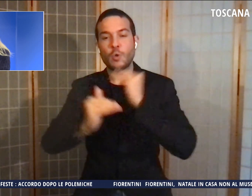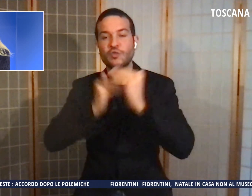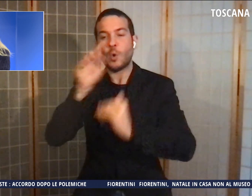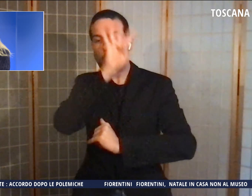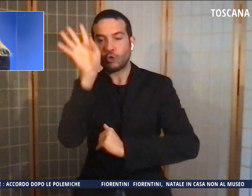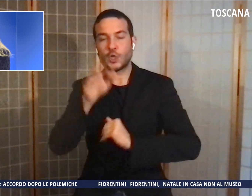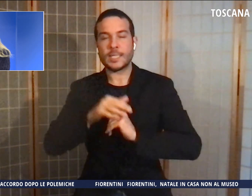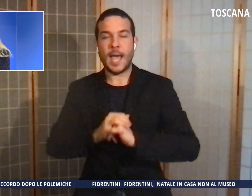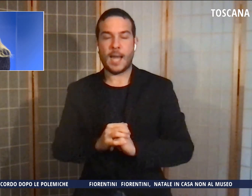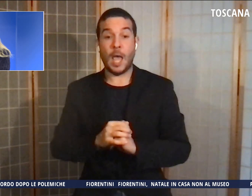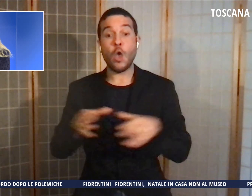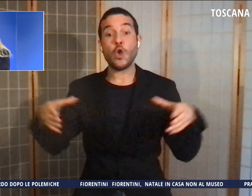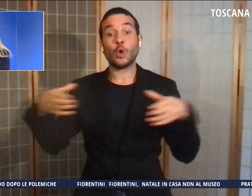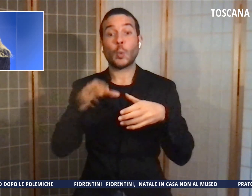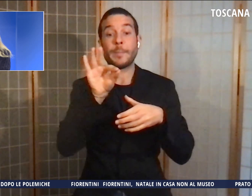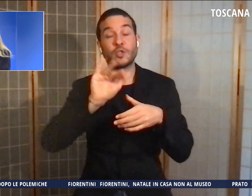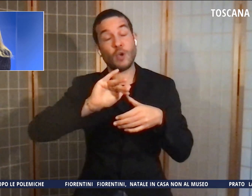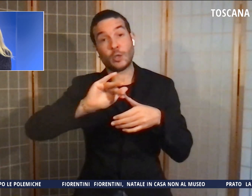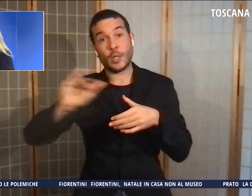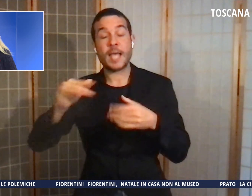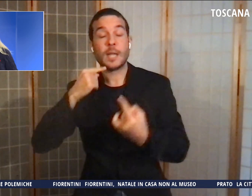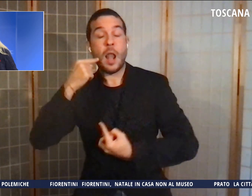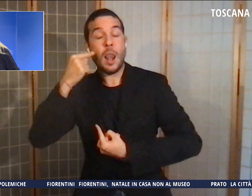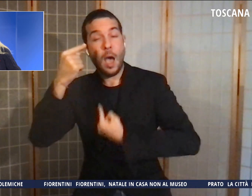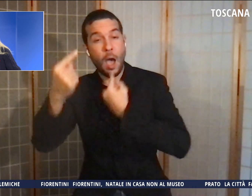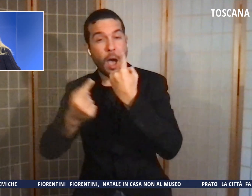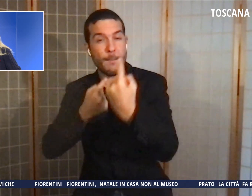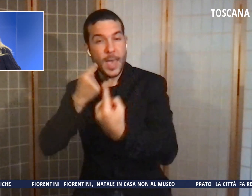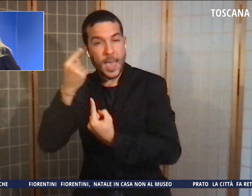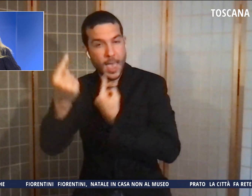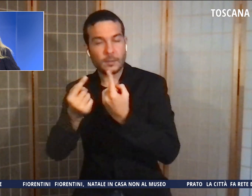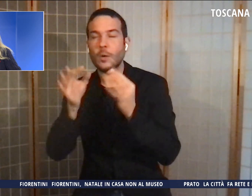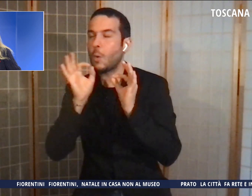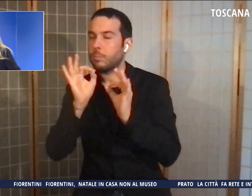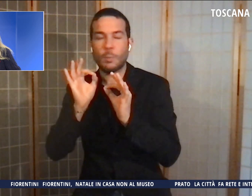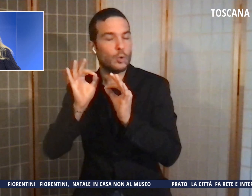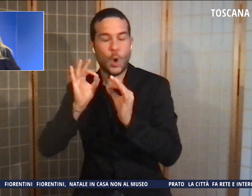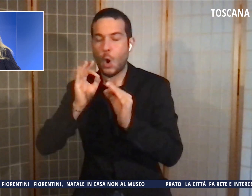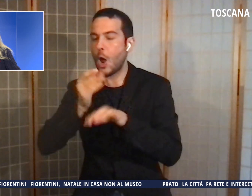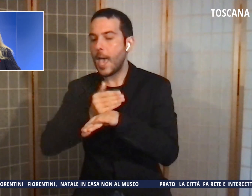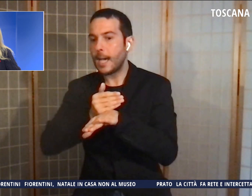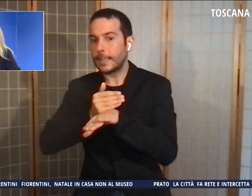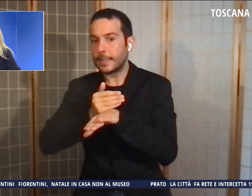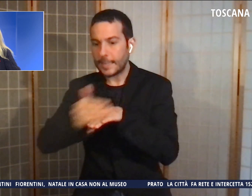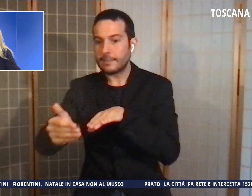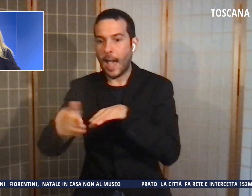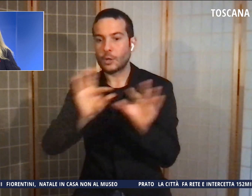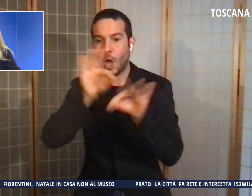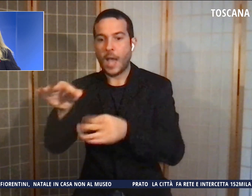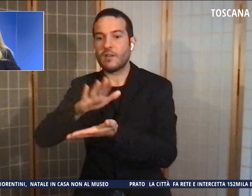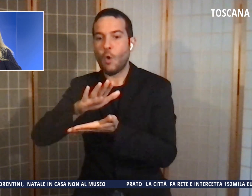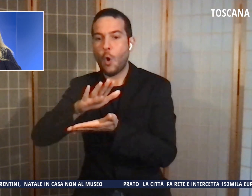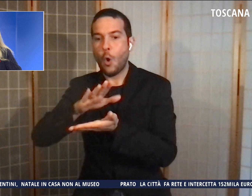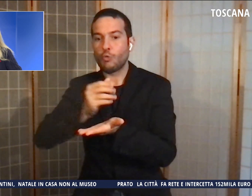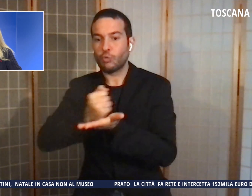gruppi di centro-destra lamentano di aver ricevuto in ritardo i documenti su cui votare e